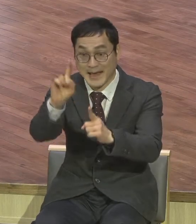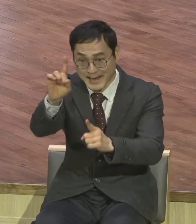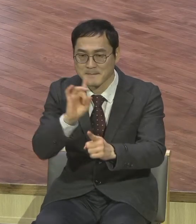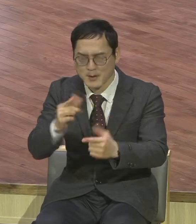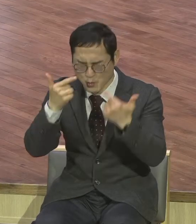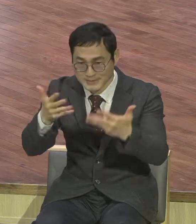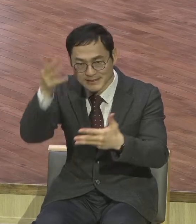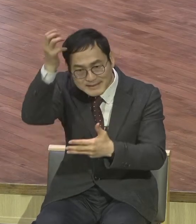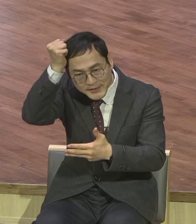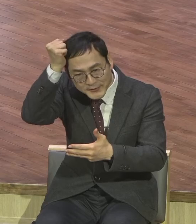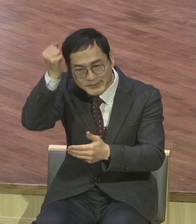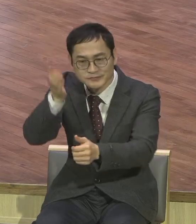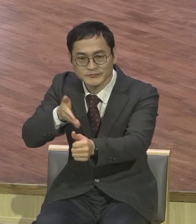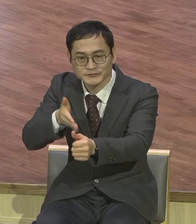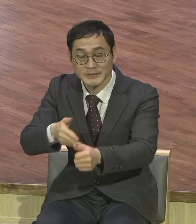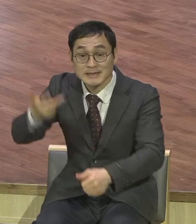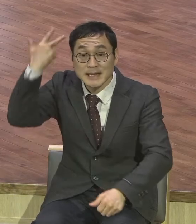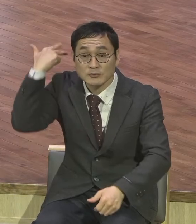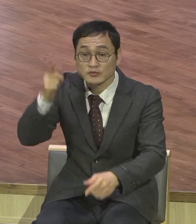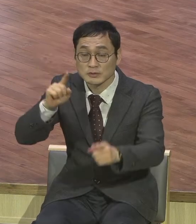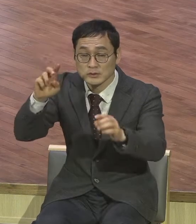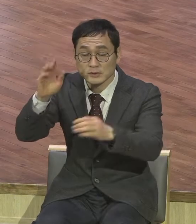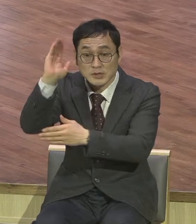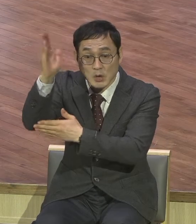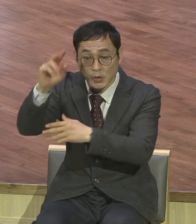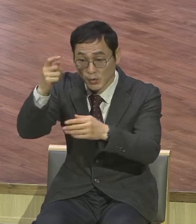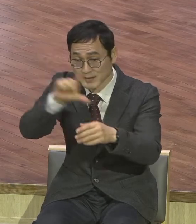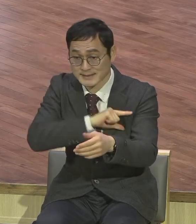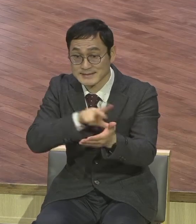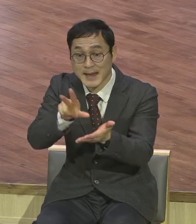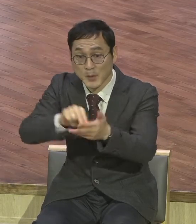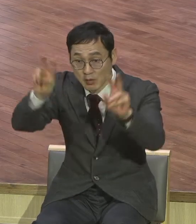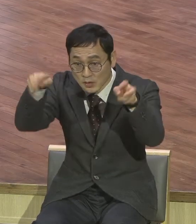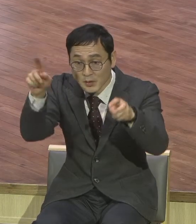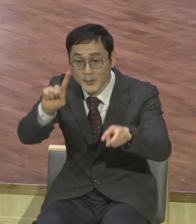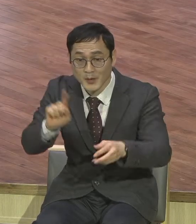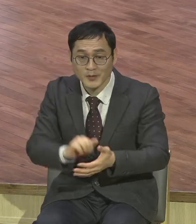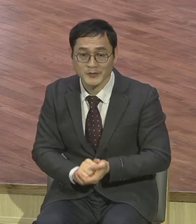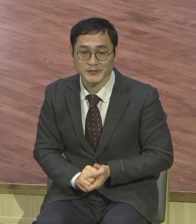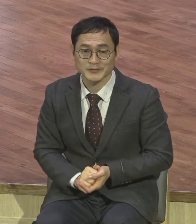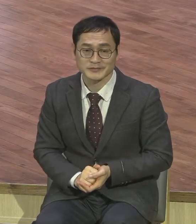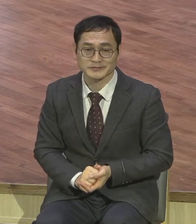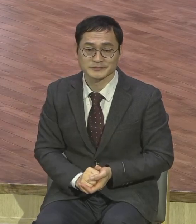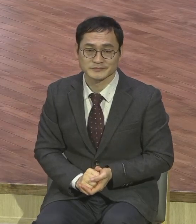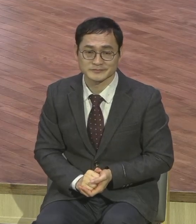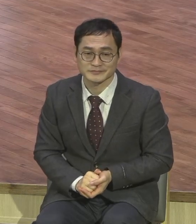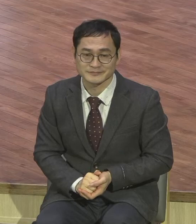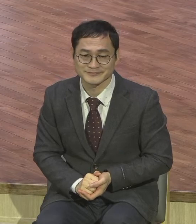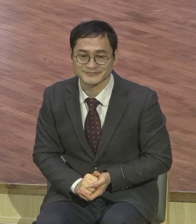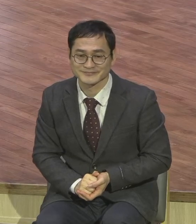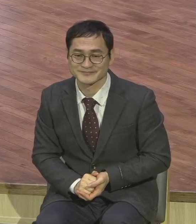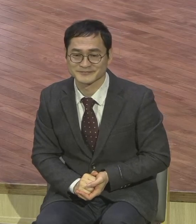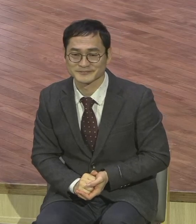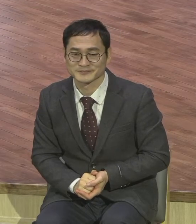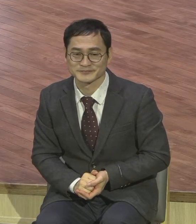지난주 설교 제목 뭐예요. 아는 사람 알고. 모르는 사람 몰라. 그래서 여러분 간단하게 얘기하면.